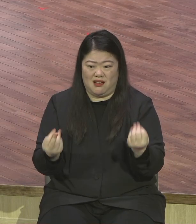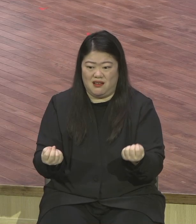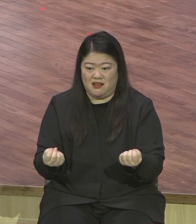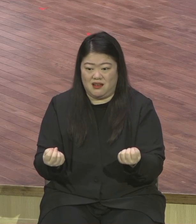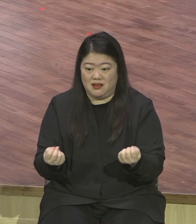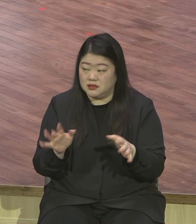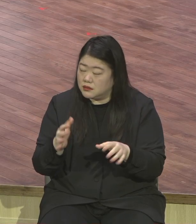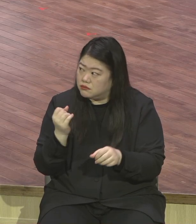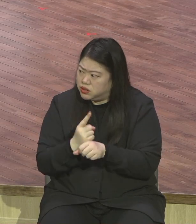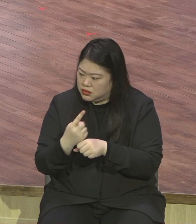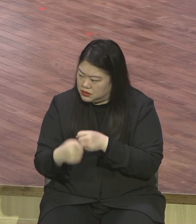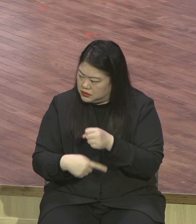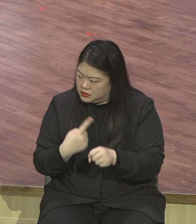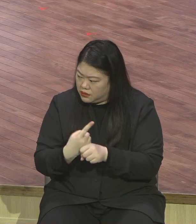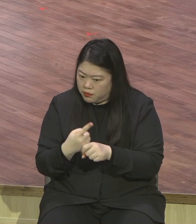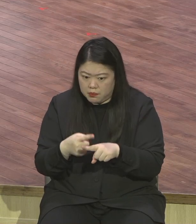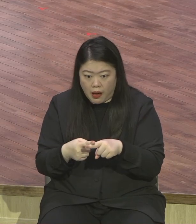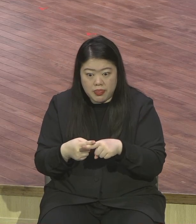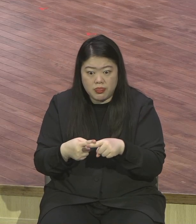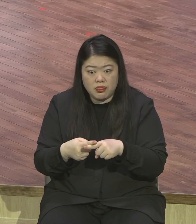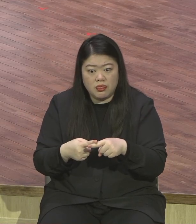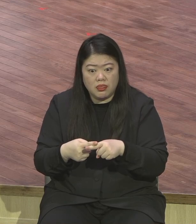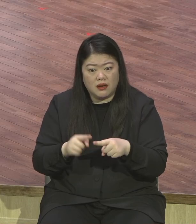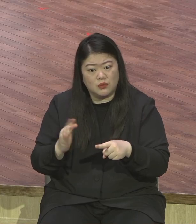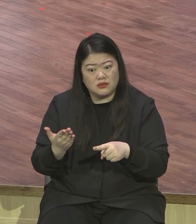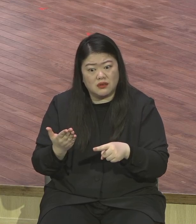그러고 있으니까 아마 올해까지 계속 가겠지요